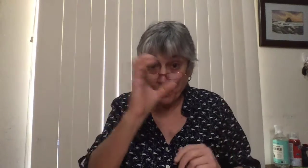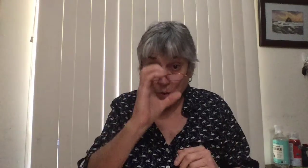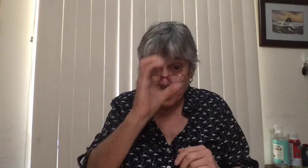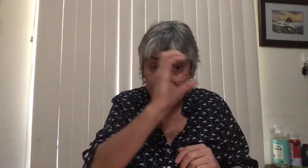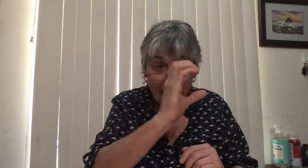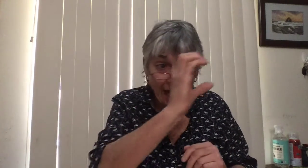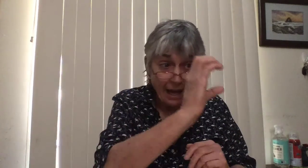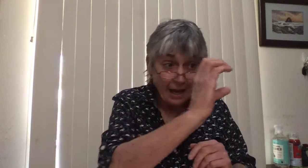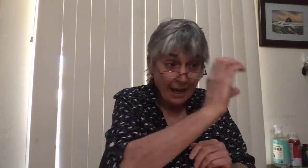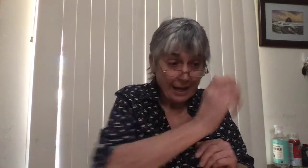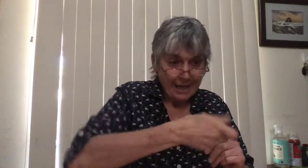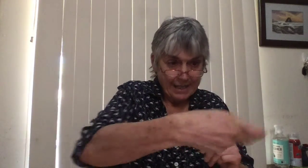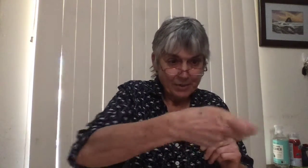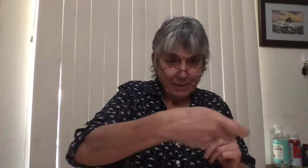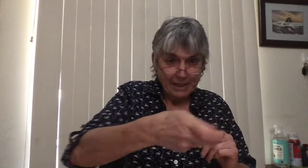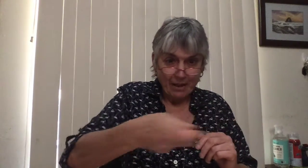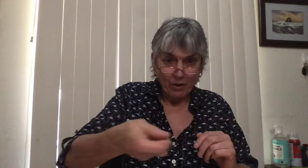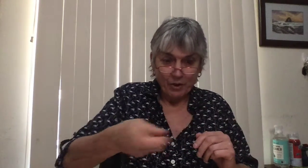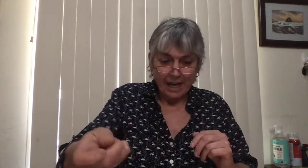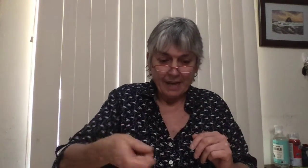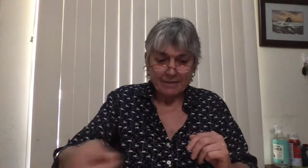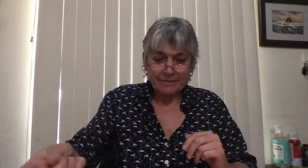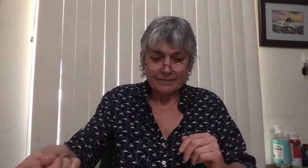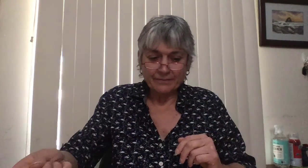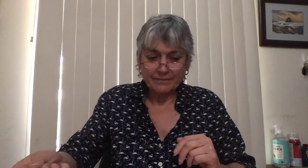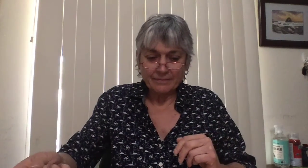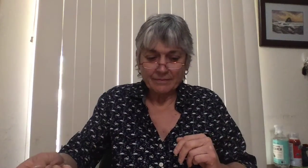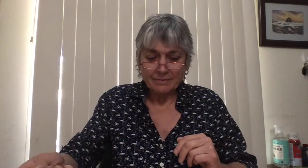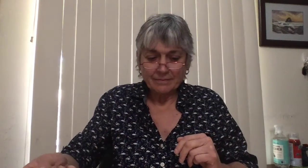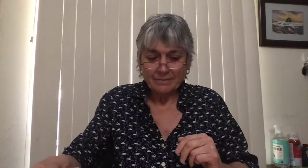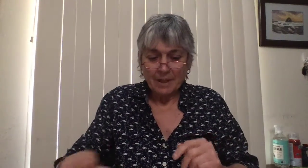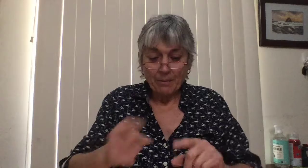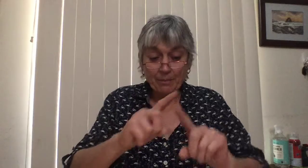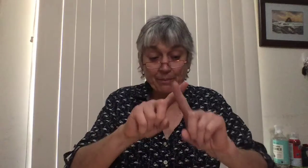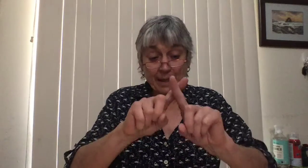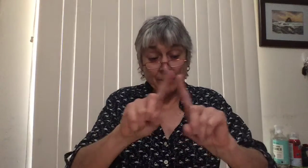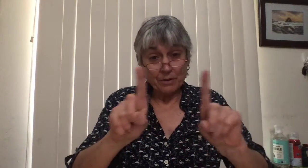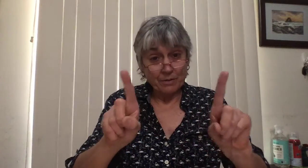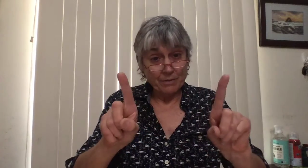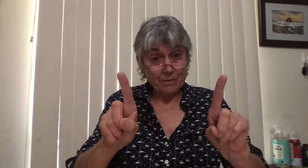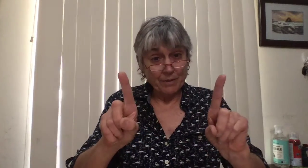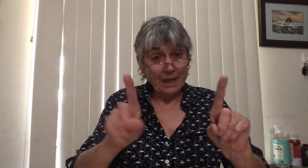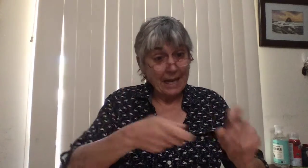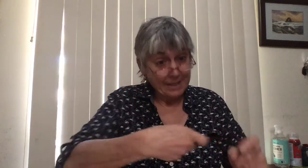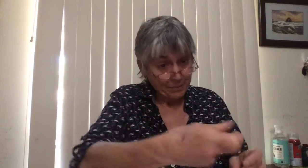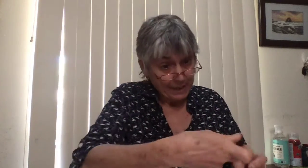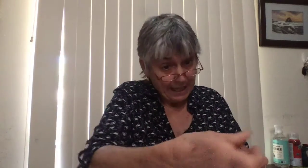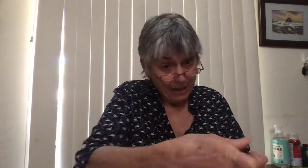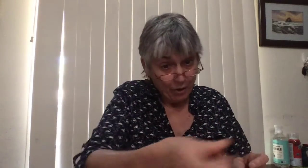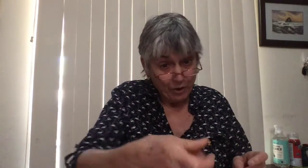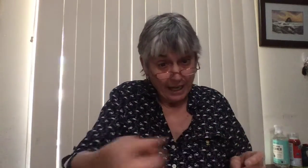Busca la aspiradora. Pero la aspiradora